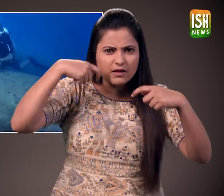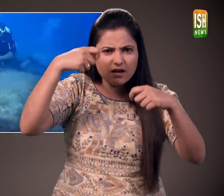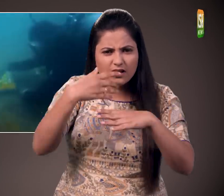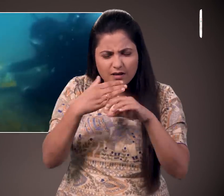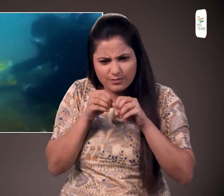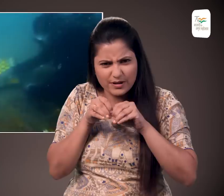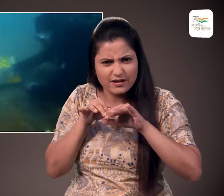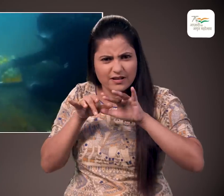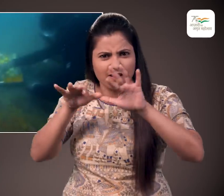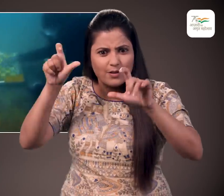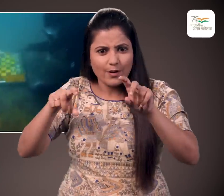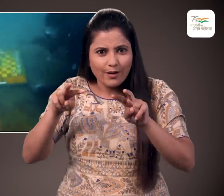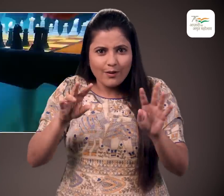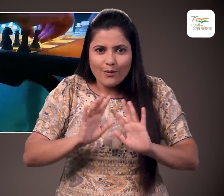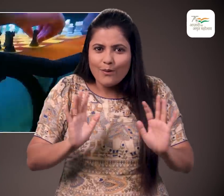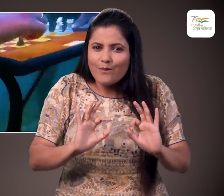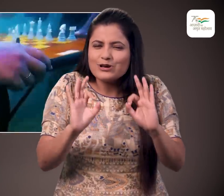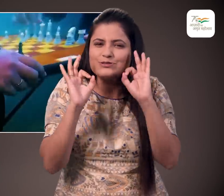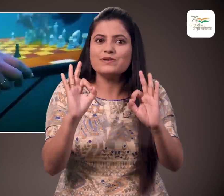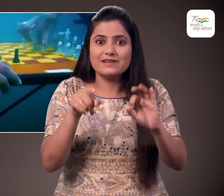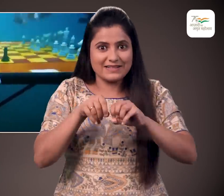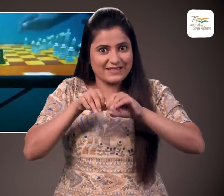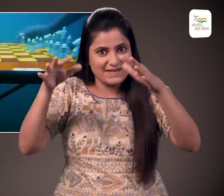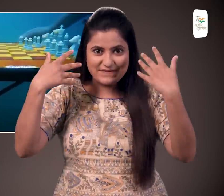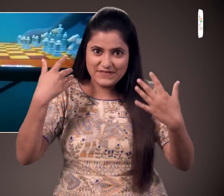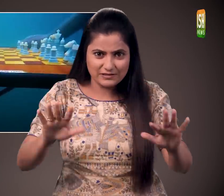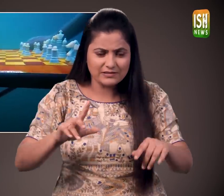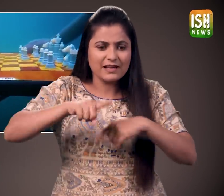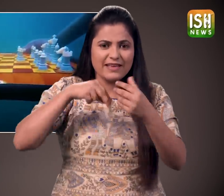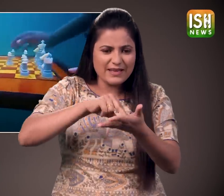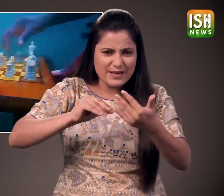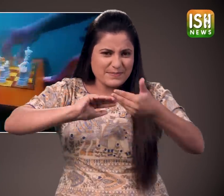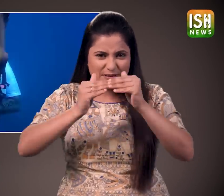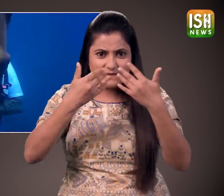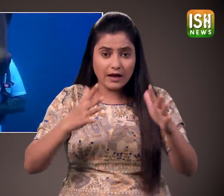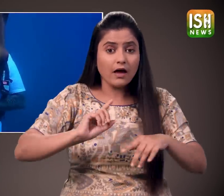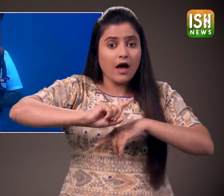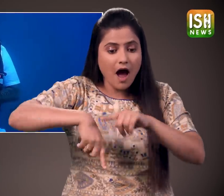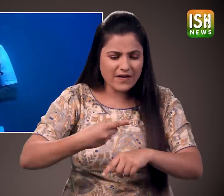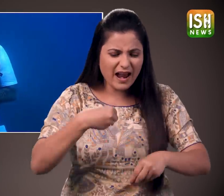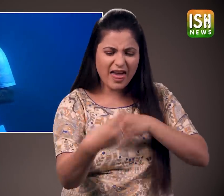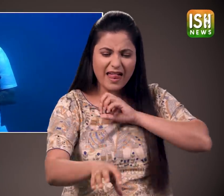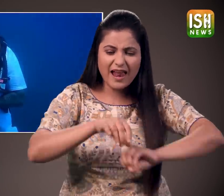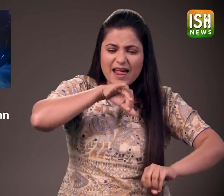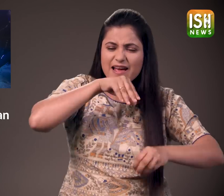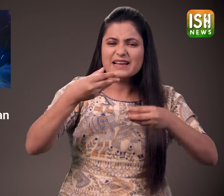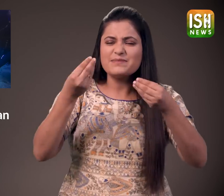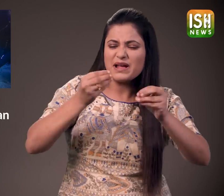वीडियो वाइरल होने के बाद लोग इन्हें देखकर हैरान रह गए खेल के बाद कोई कच्रा नहीं छोड़ा गया